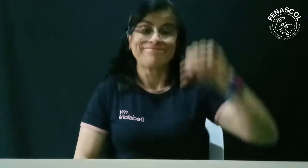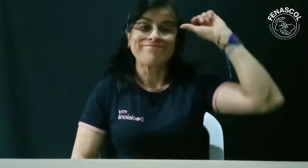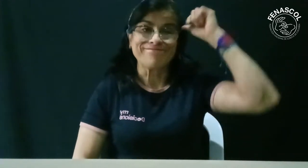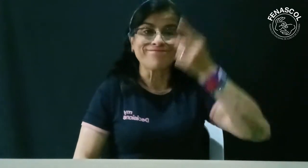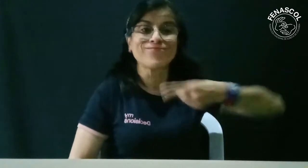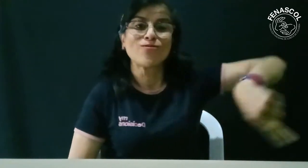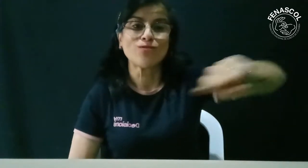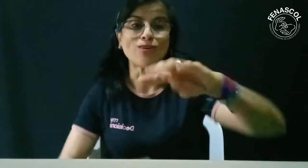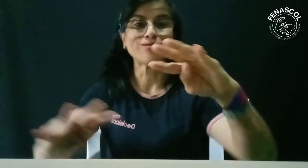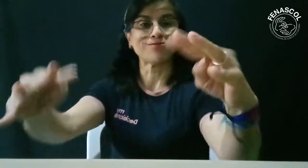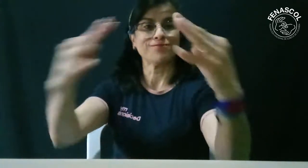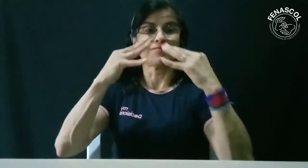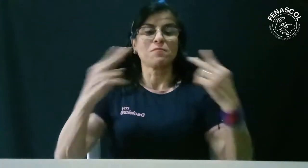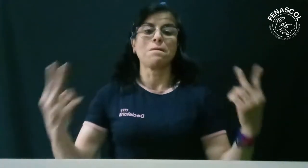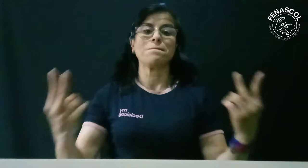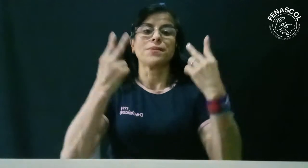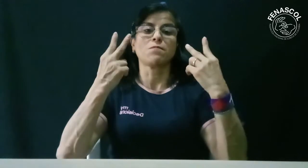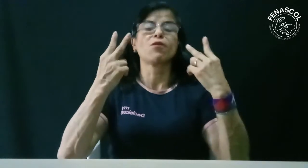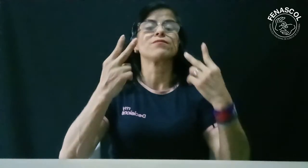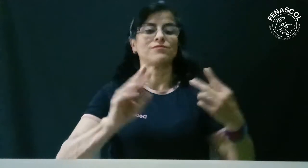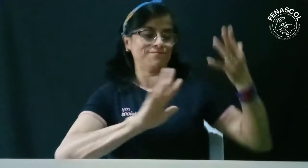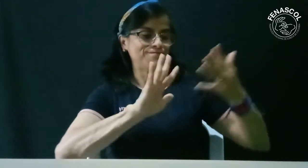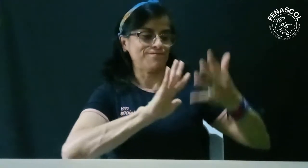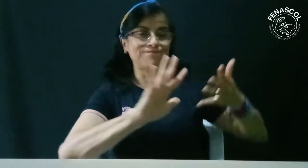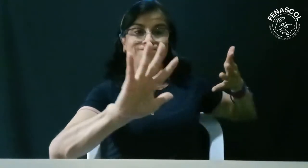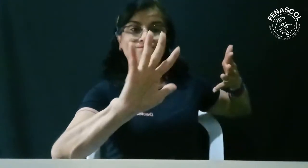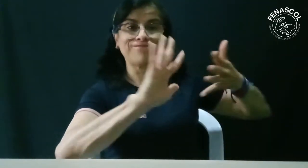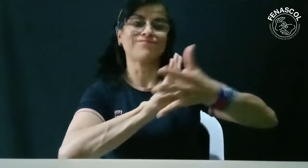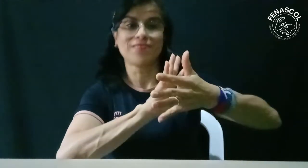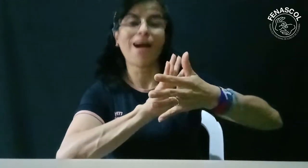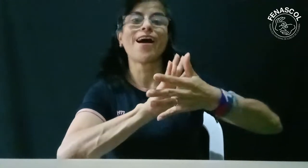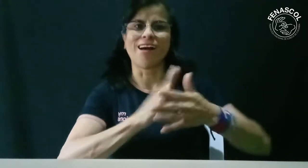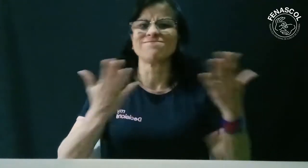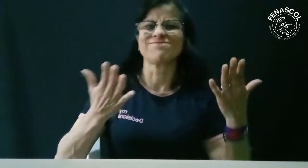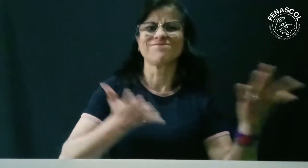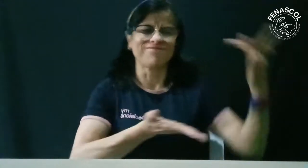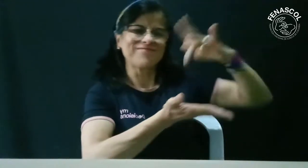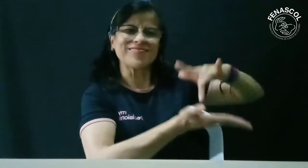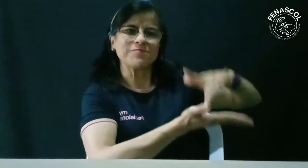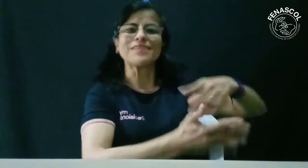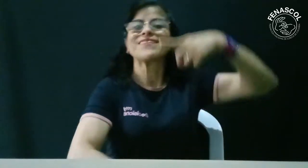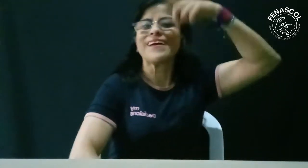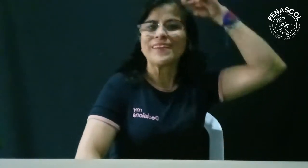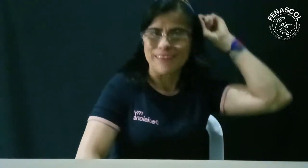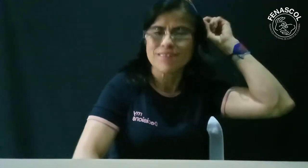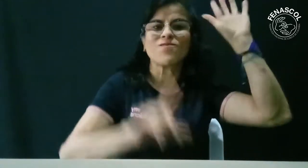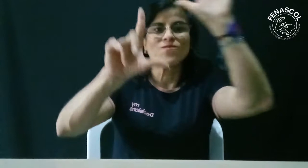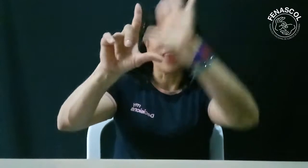Recuerden que en una emisión en vivo de Noti Señales, en donde participó Daniel Ocampo, Henry, el